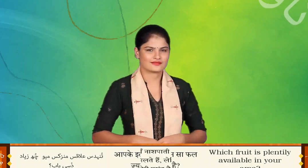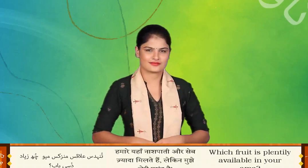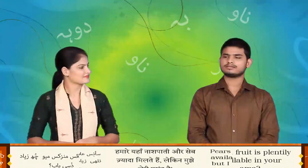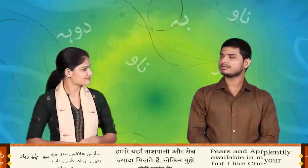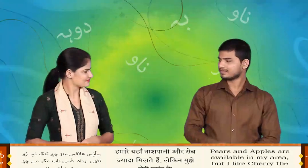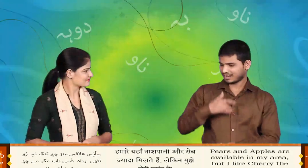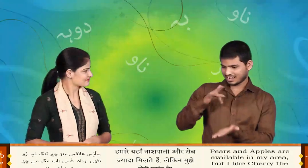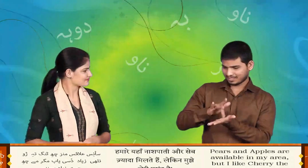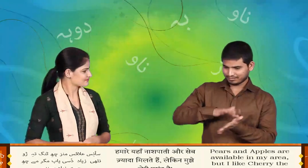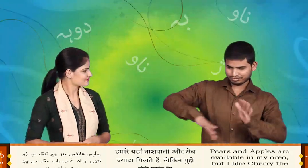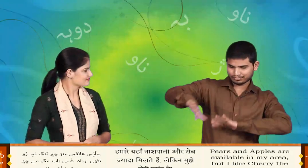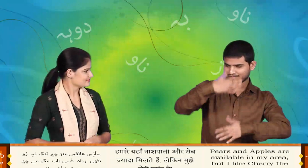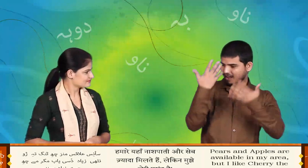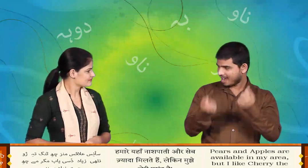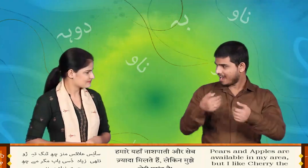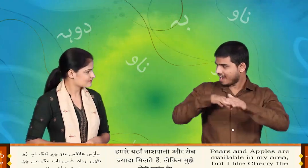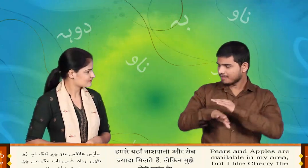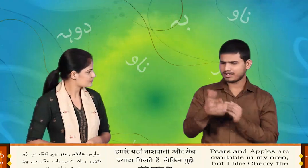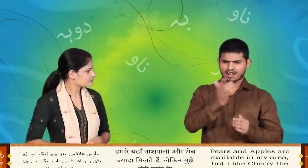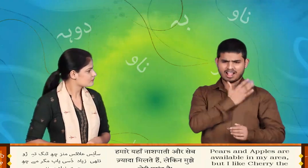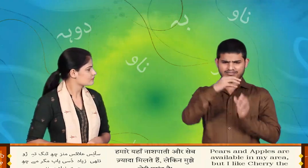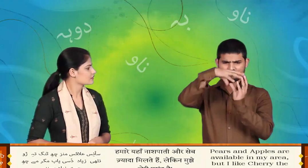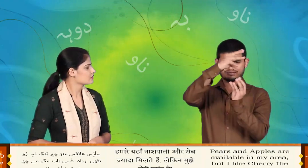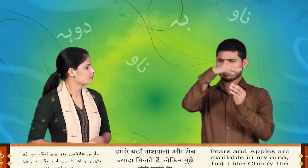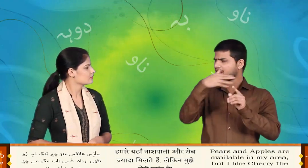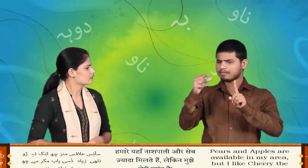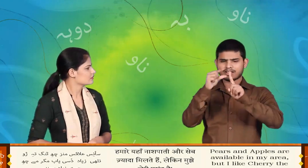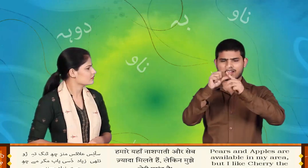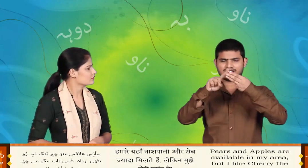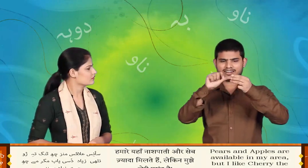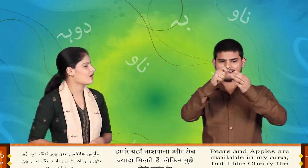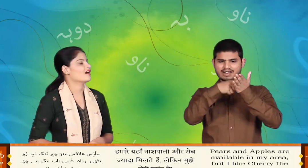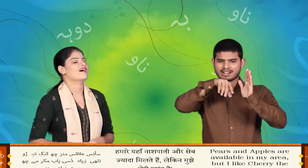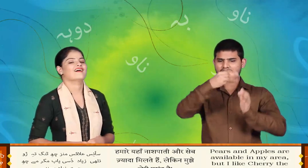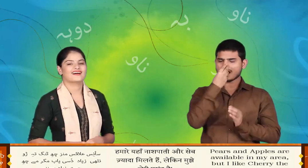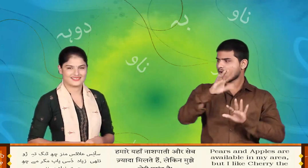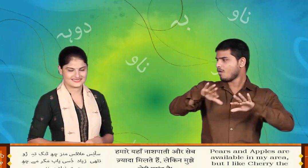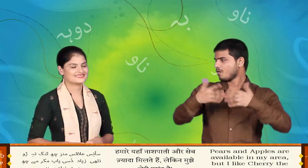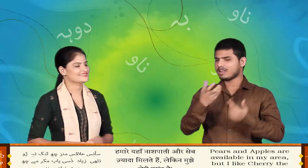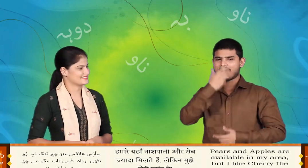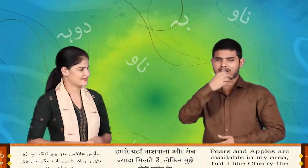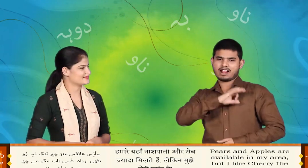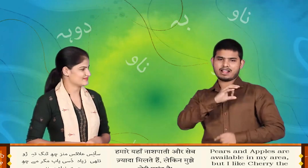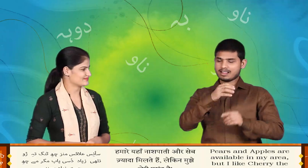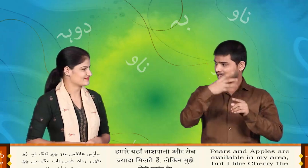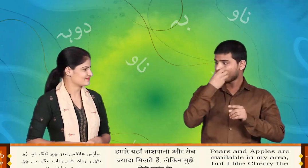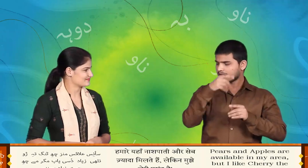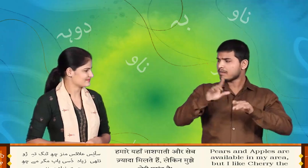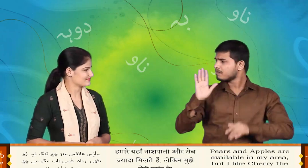सोन इस इलाकस मन्स छुर टंग तुछून जाद दस्याव, मगर में छुर तेरी जाद पसंद